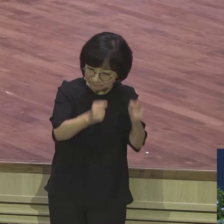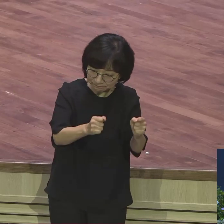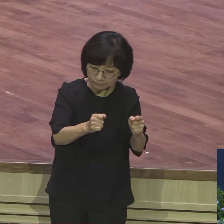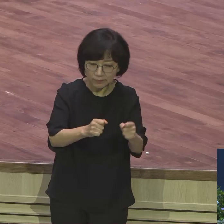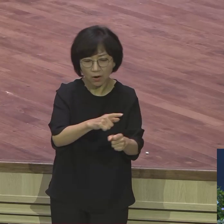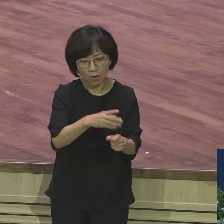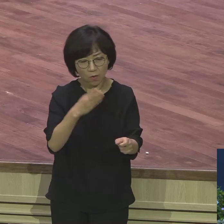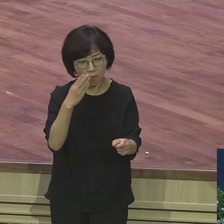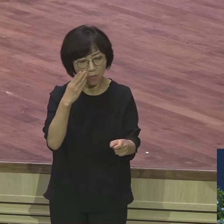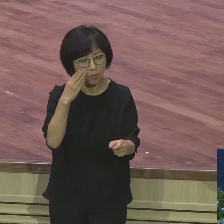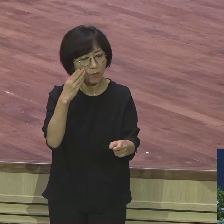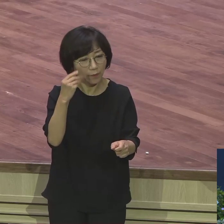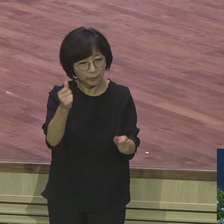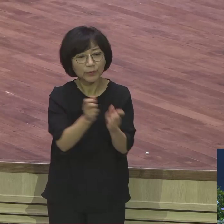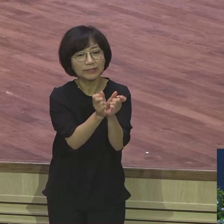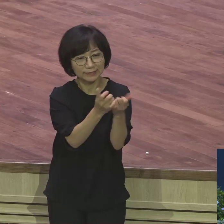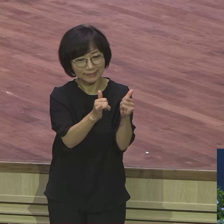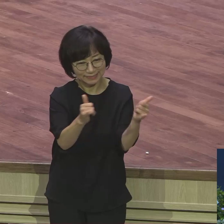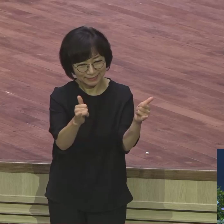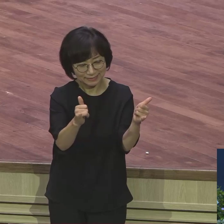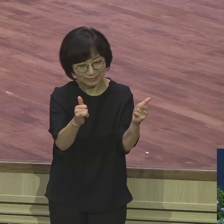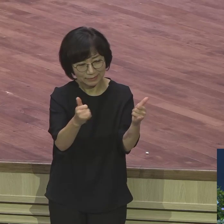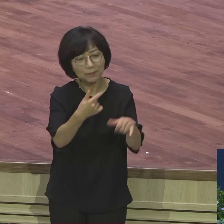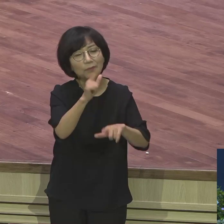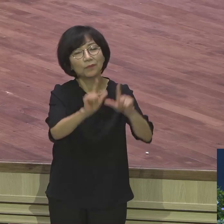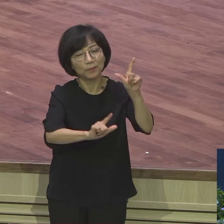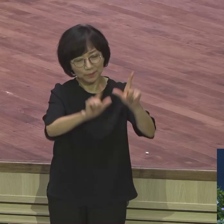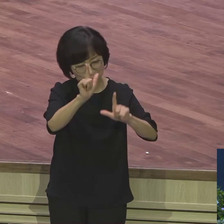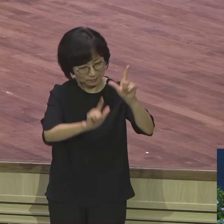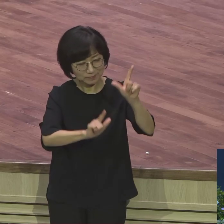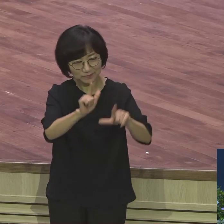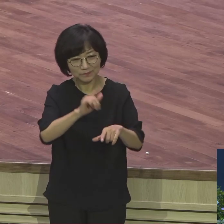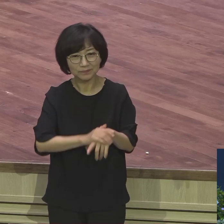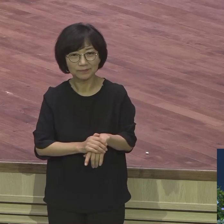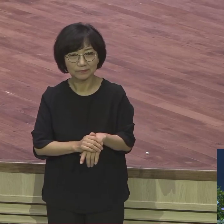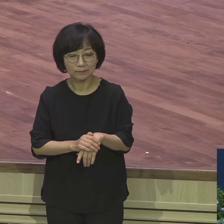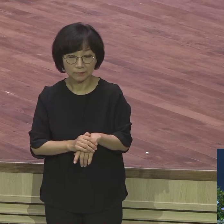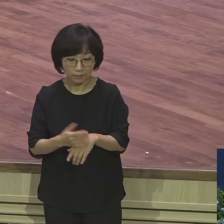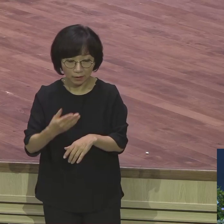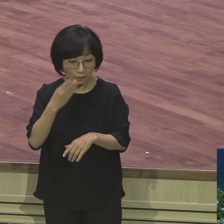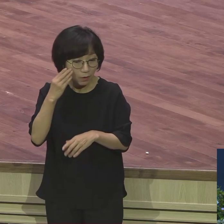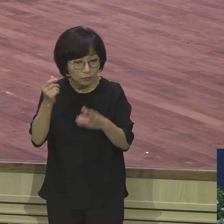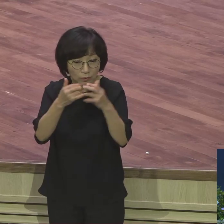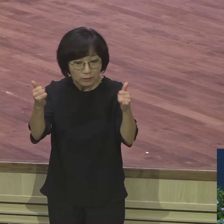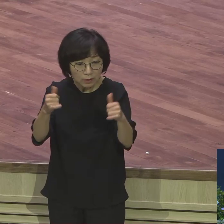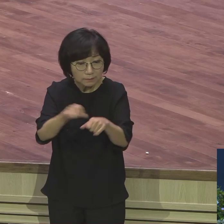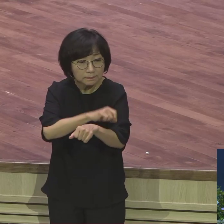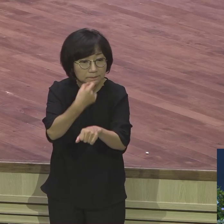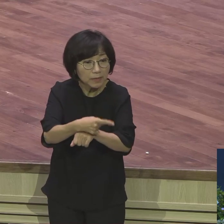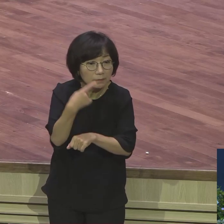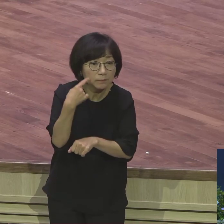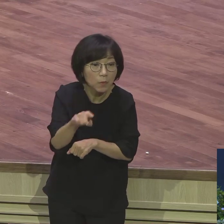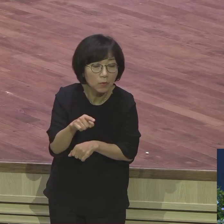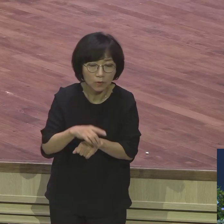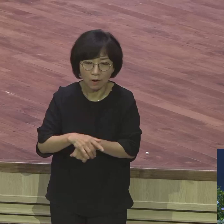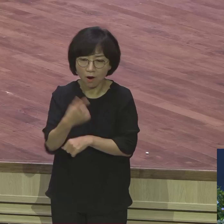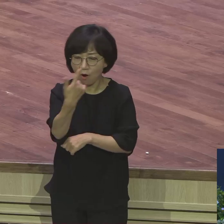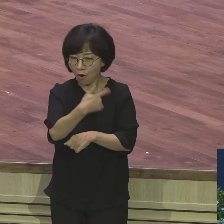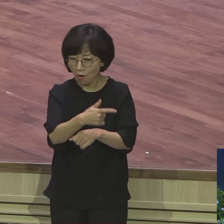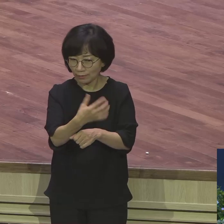형통한 자의 결과예요 결과 신뢰받습니다 인정받습니다 없으면 안 될 사람입니다